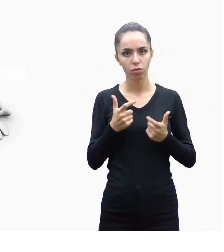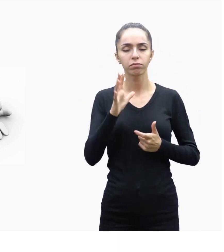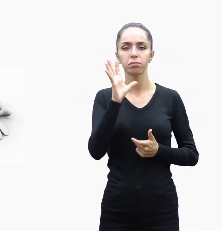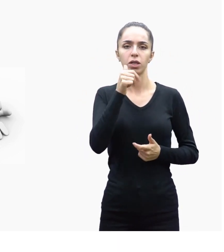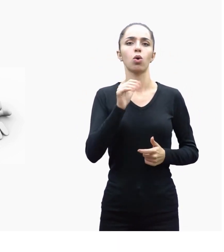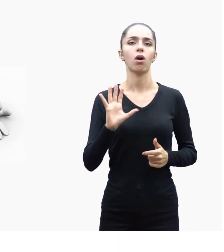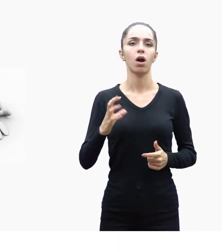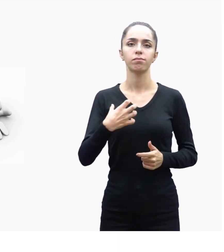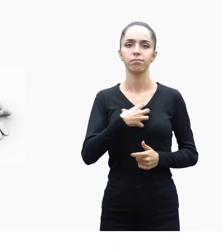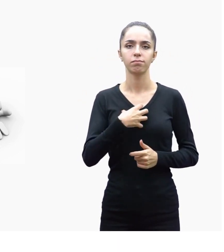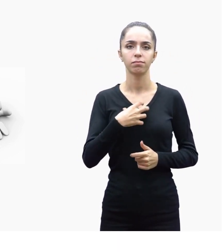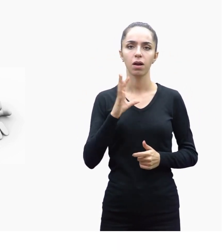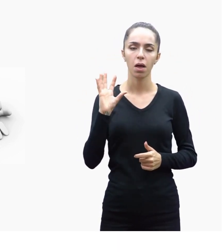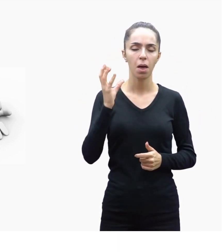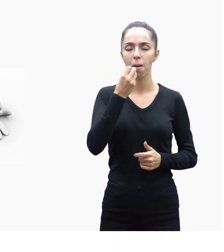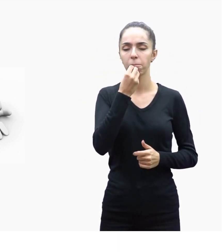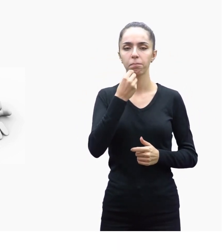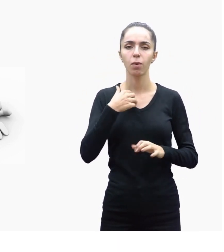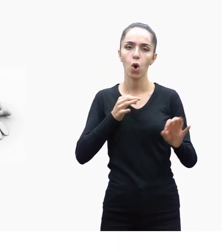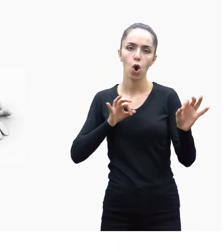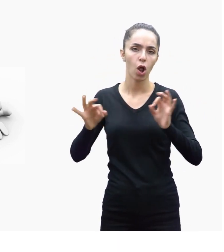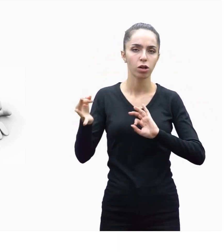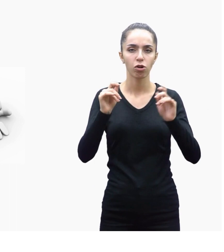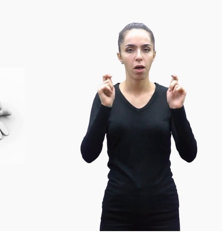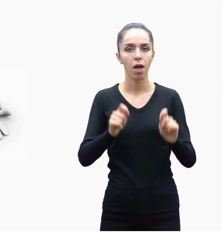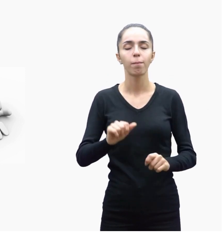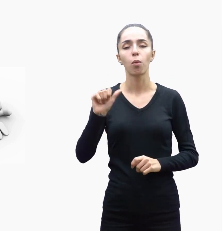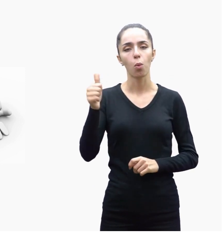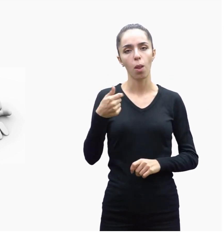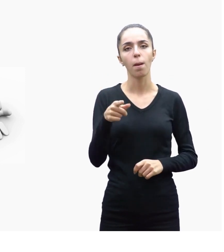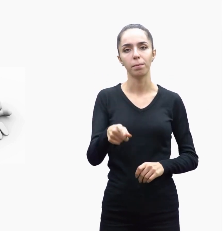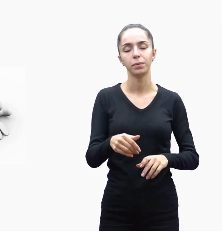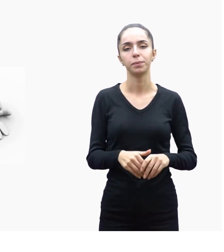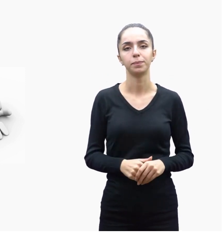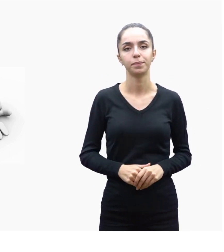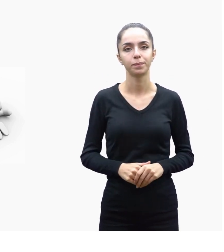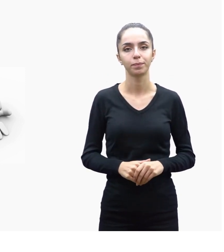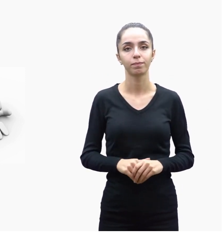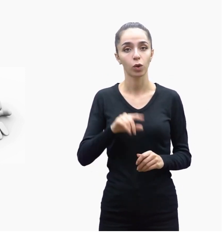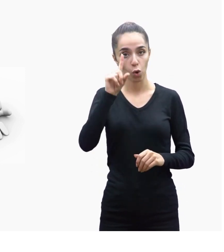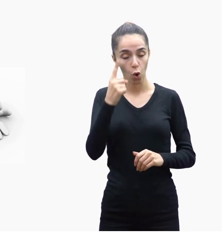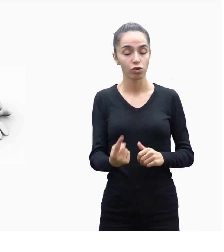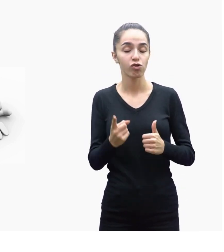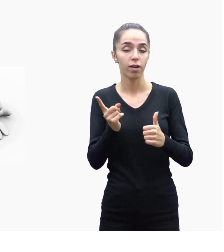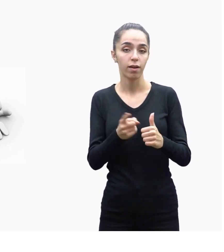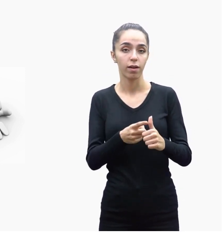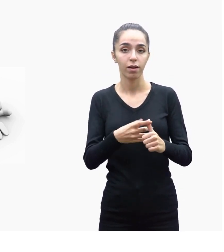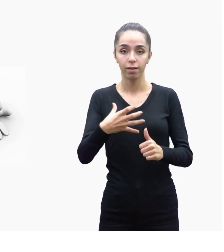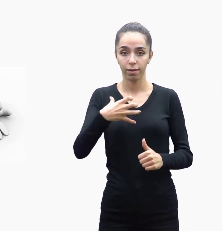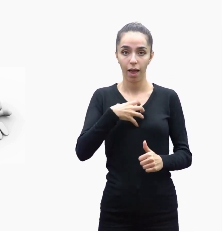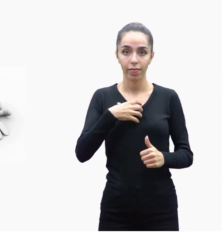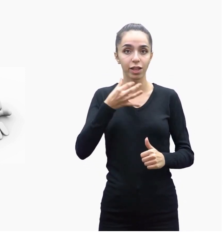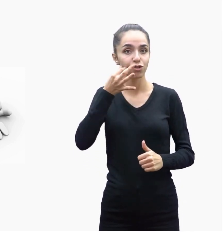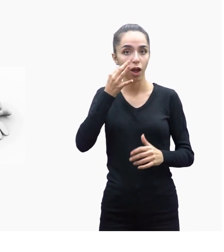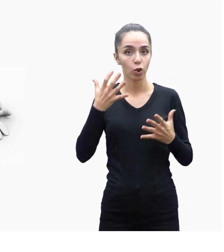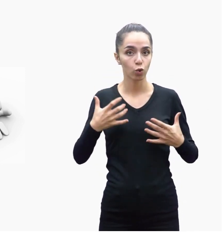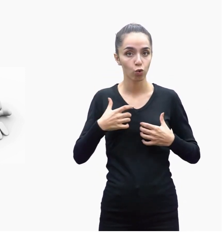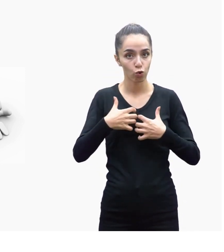ve organizasyonu sağlaması önemlidir. Öncelikle kendi can güvenliğini ve çevre